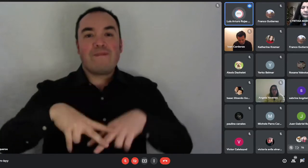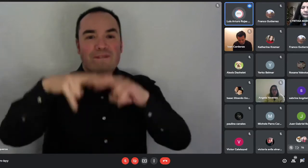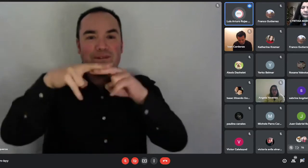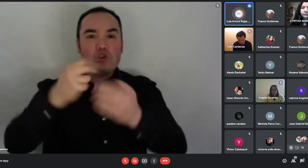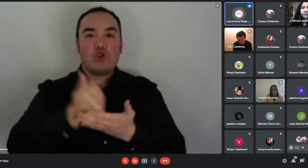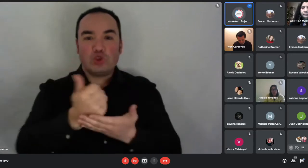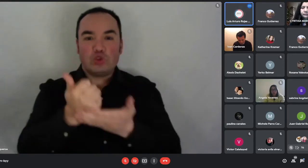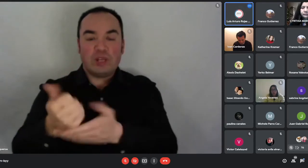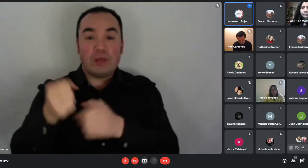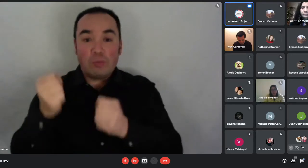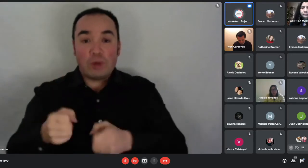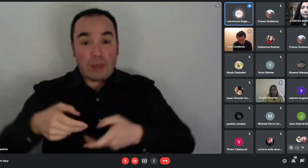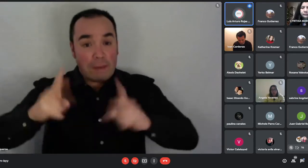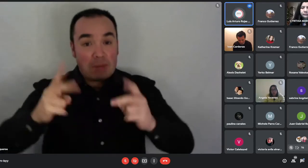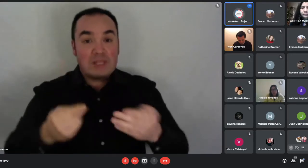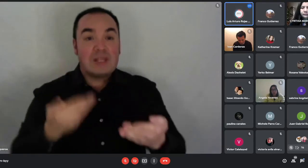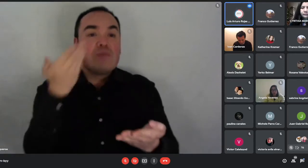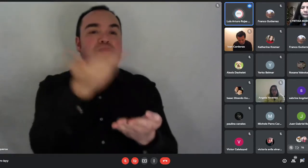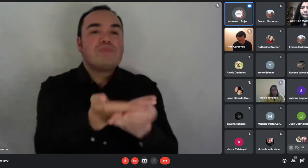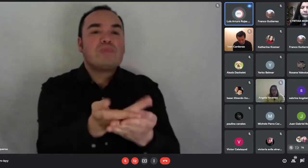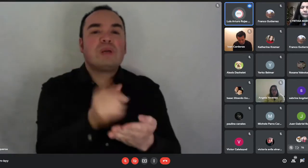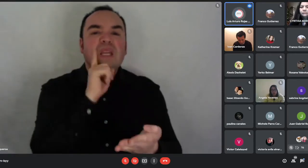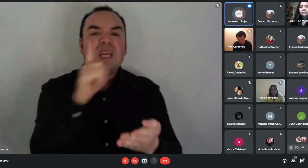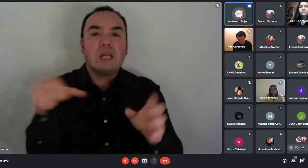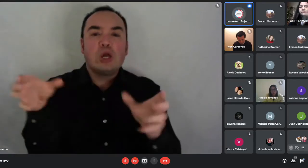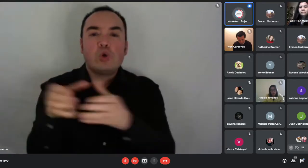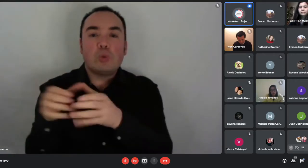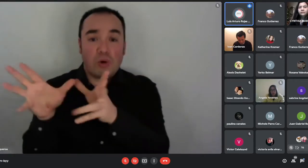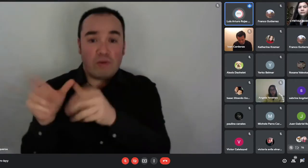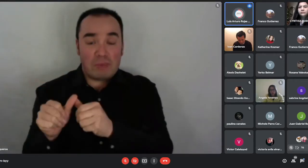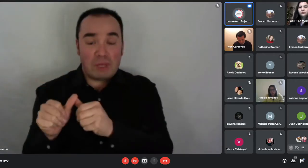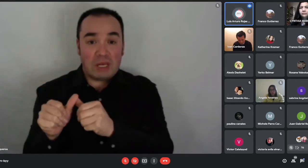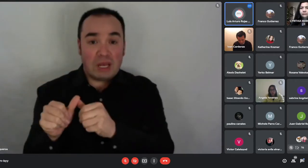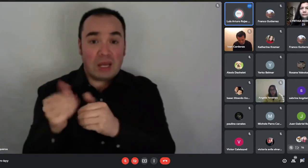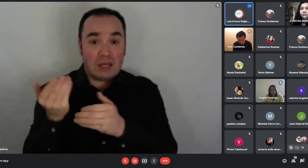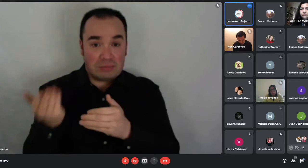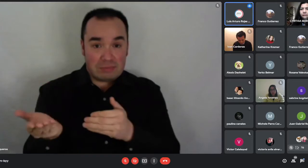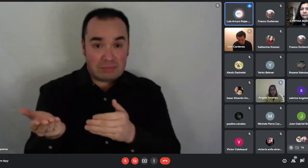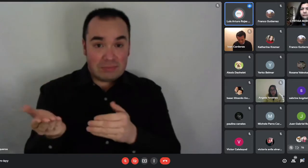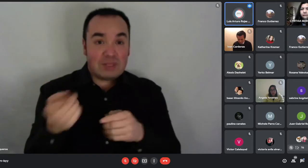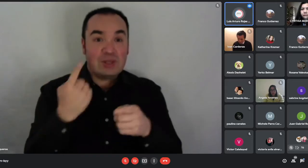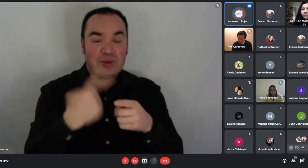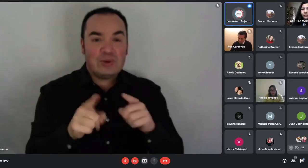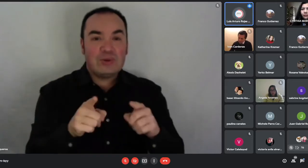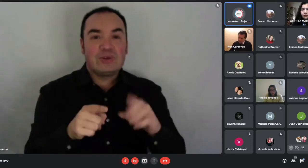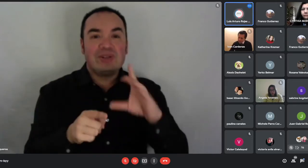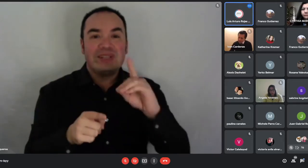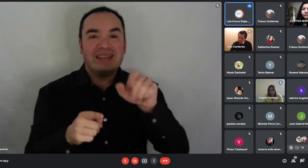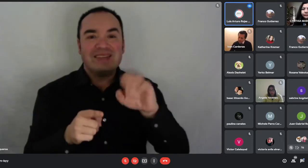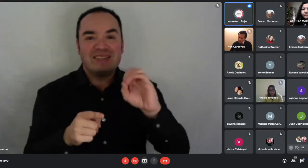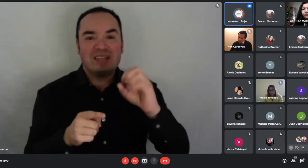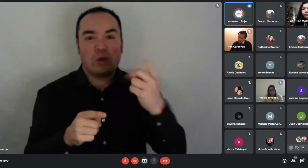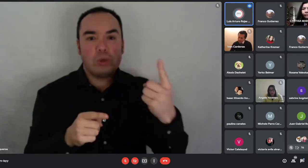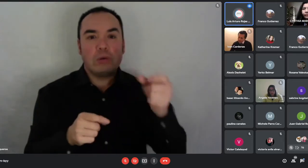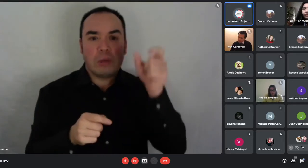el DS-01 puede postular a una persona sola, en el fondo solidario no. En el fondo solidario el postulante debe acreditar al menos una persona más